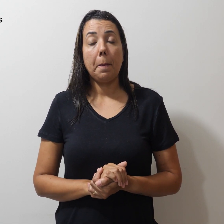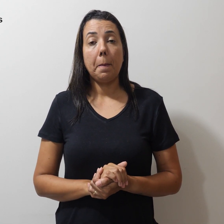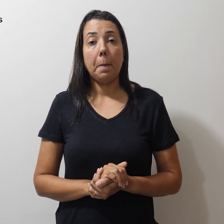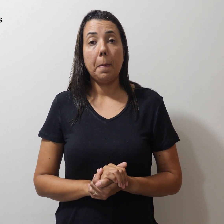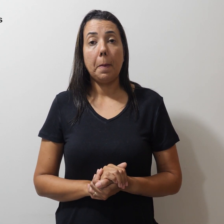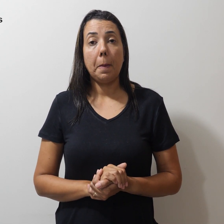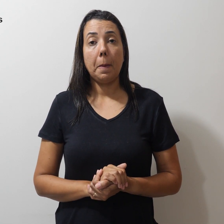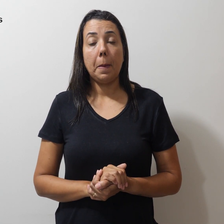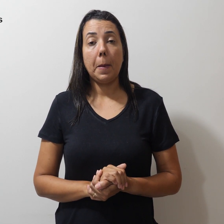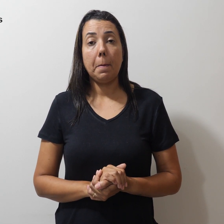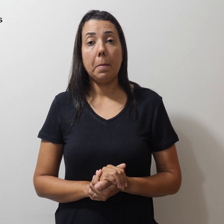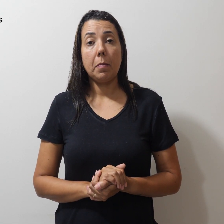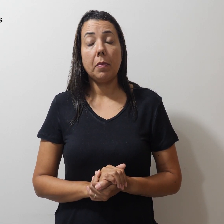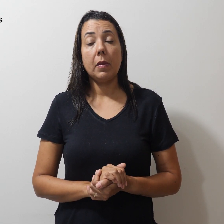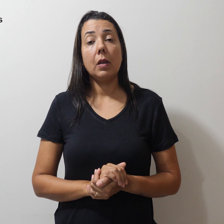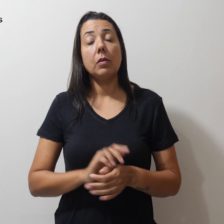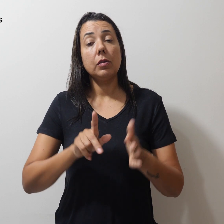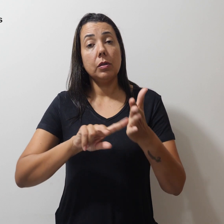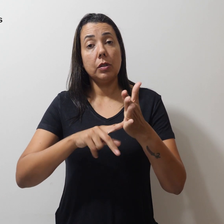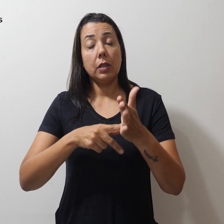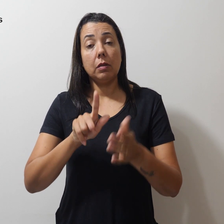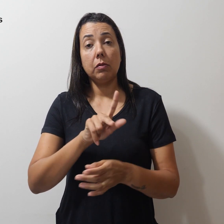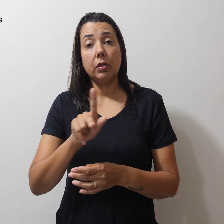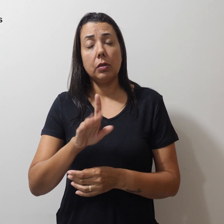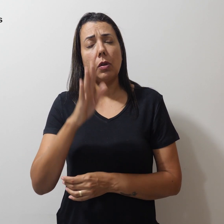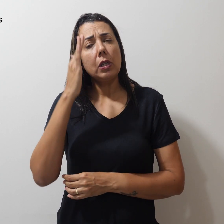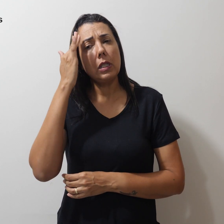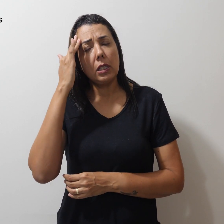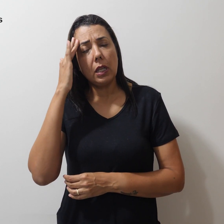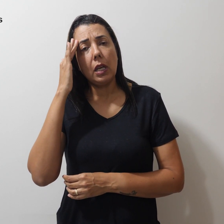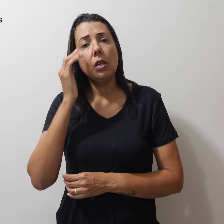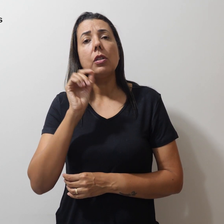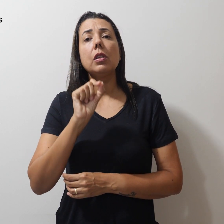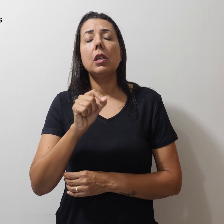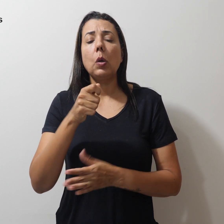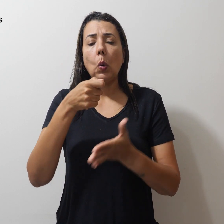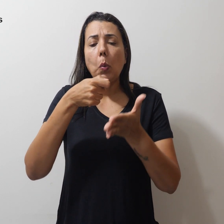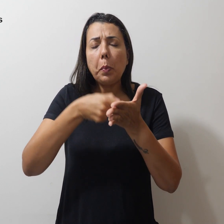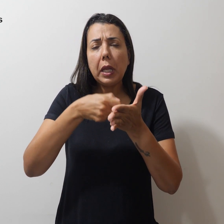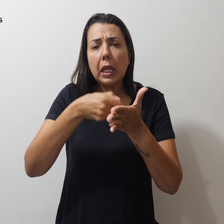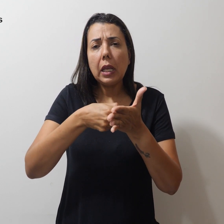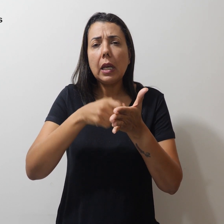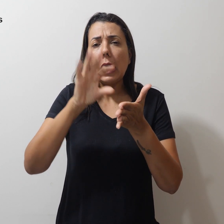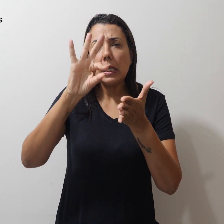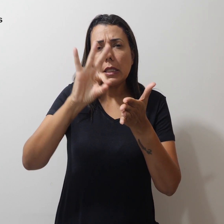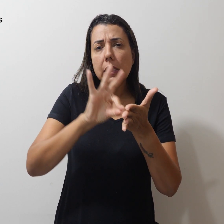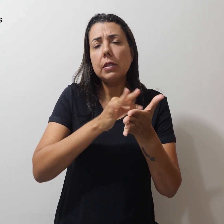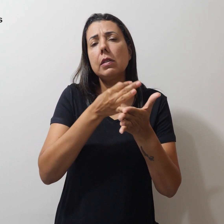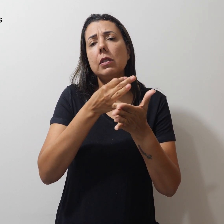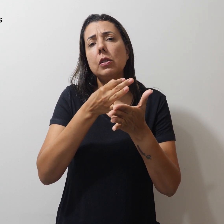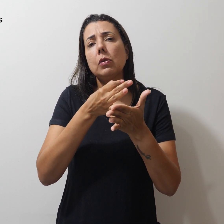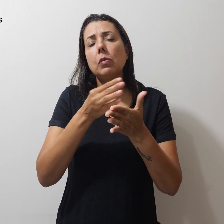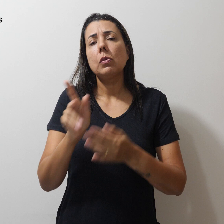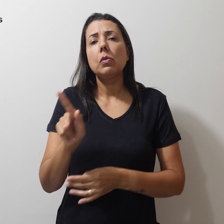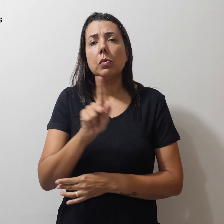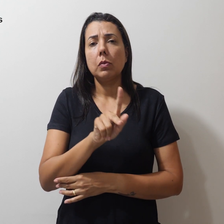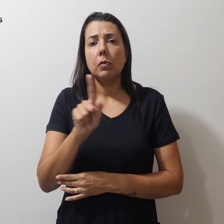O Simpro DF entende que a obrigatoriedade de registro dos professores e